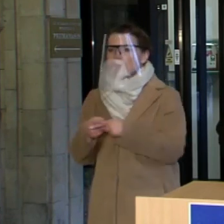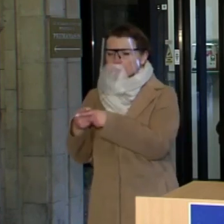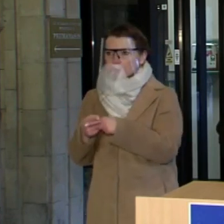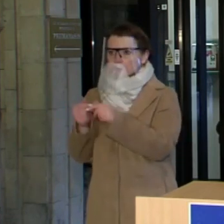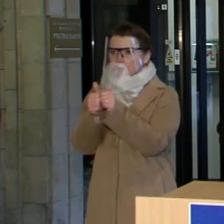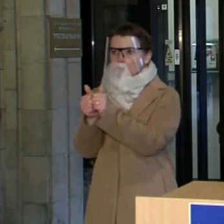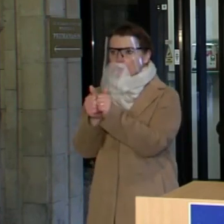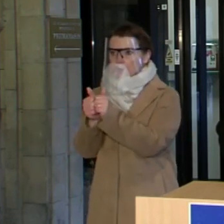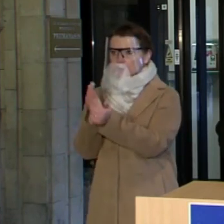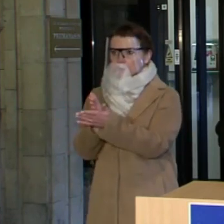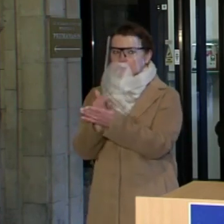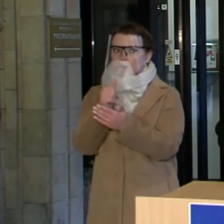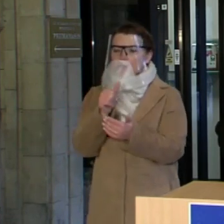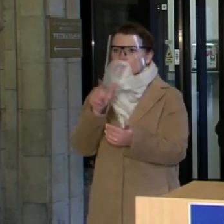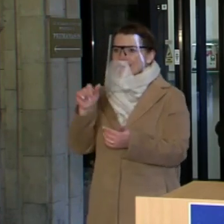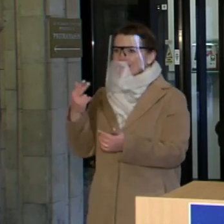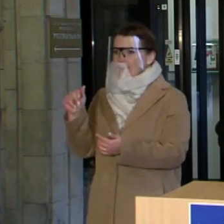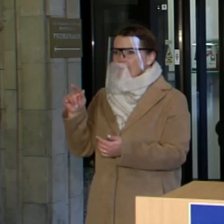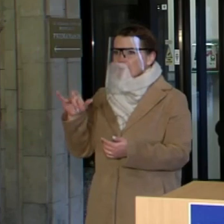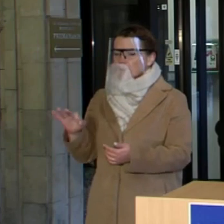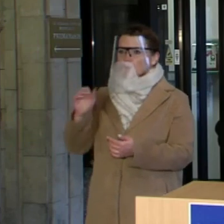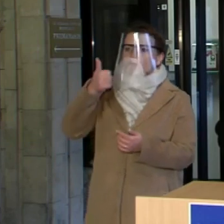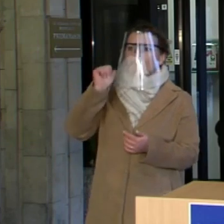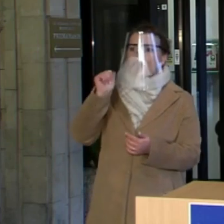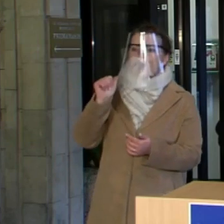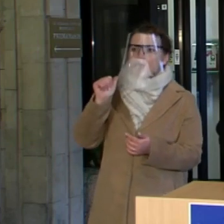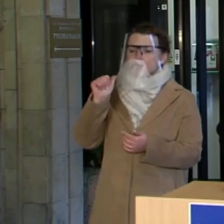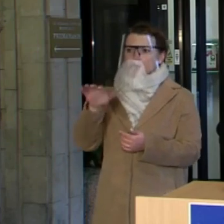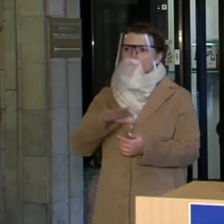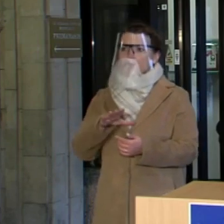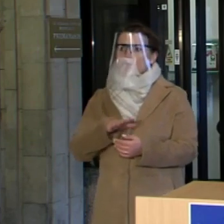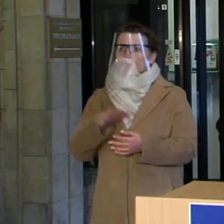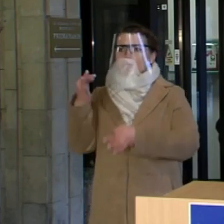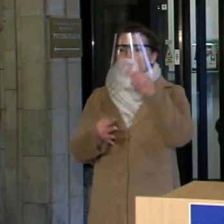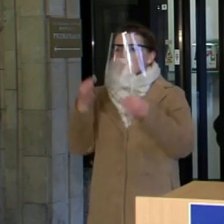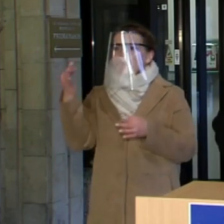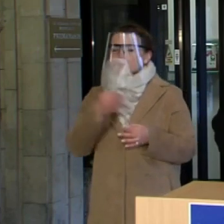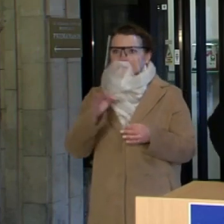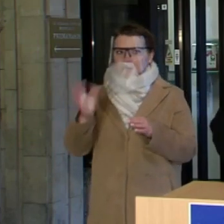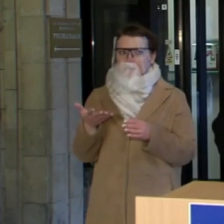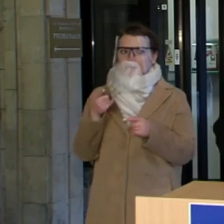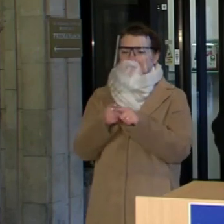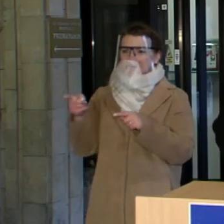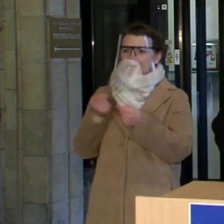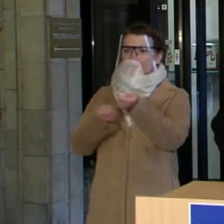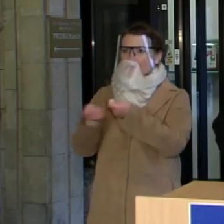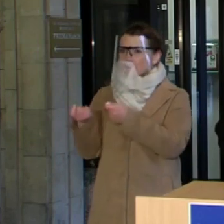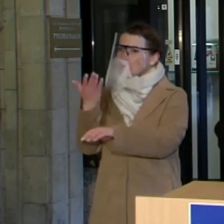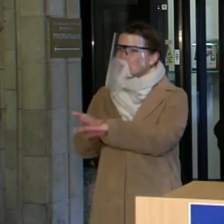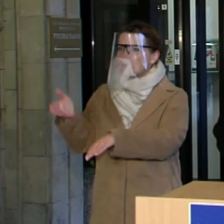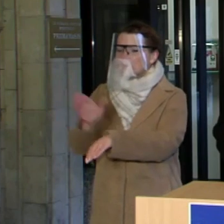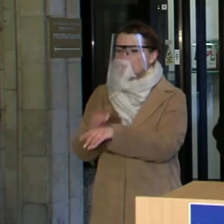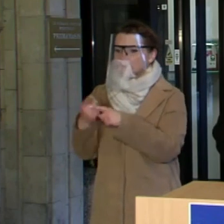mūsų kaiminė ir pažiūrinas Vinkiavičius vakar Urko posėdį paminėjo, kad krizės suvaltimas ten labai prastas, ar tai